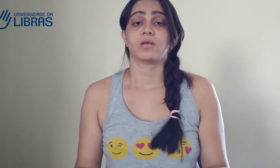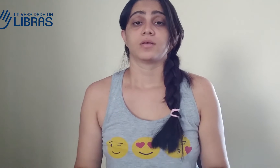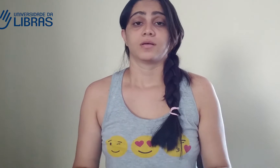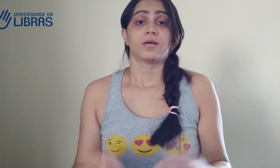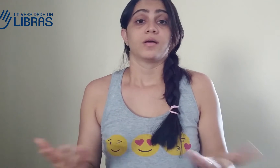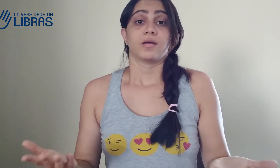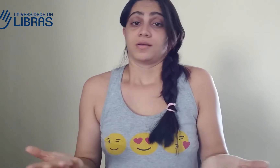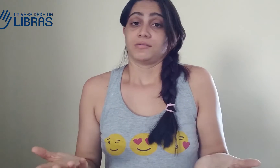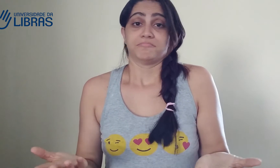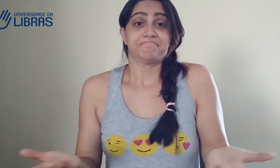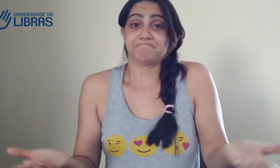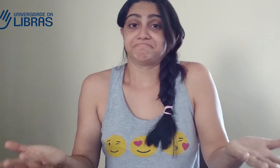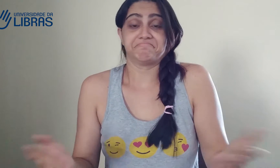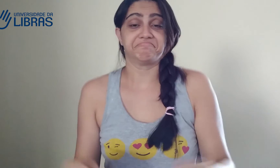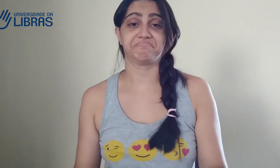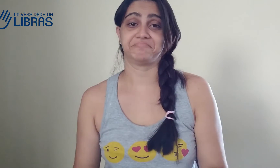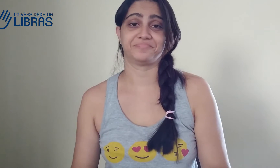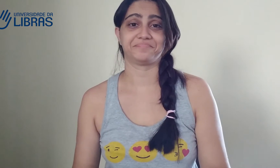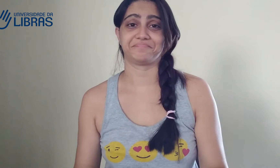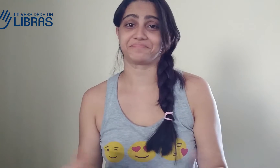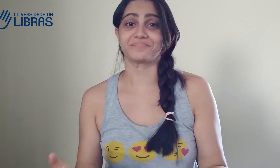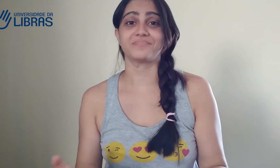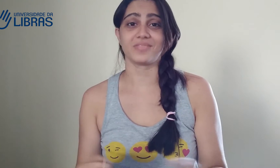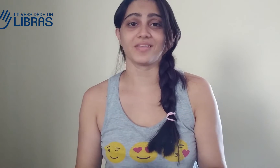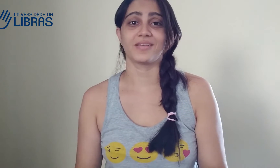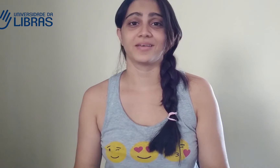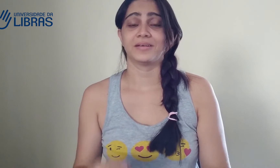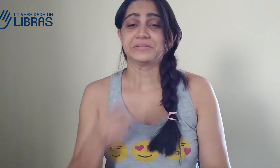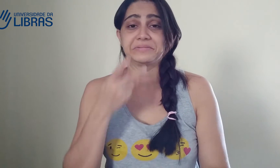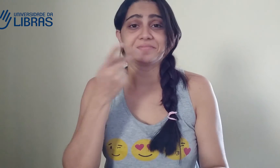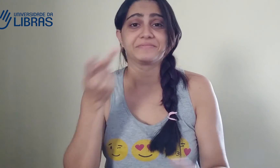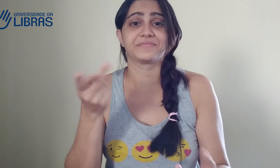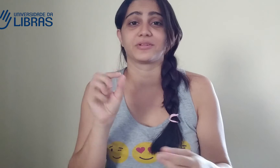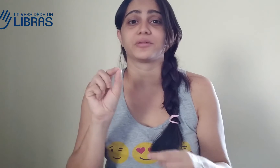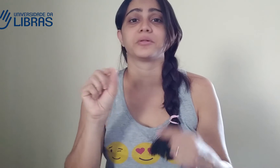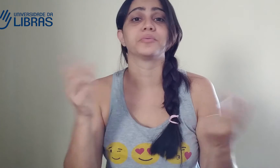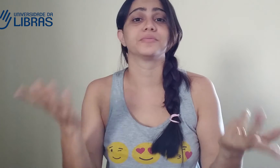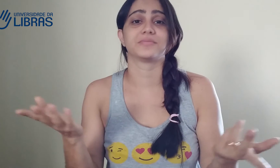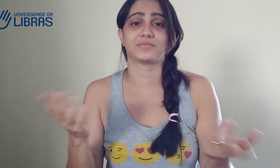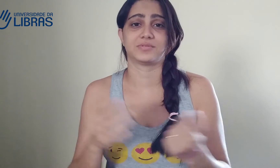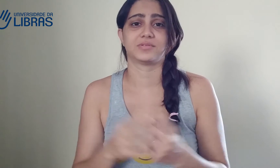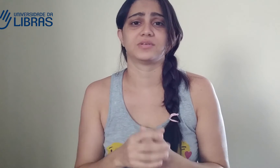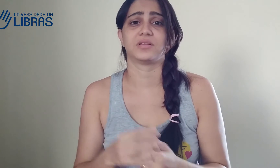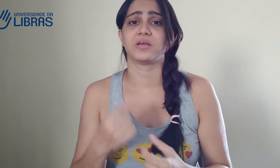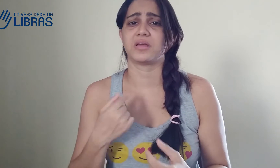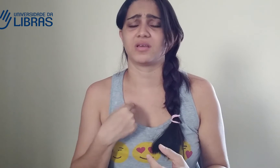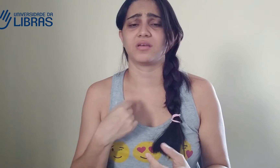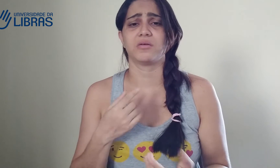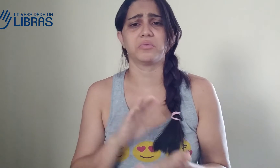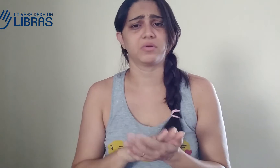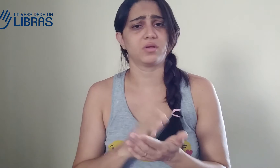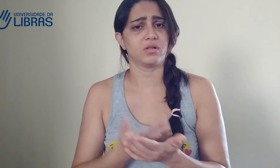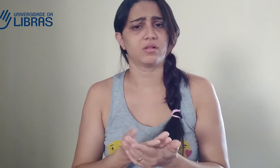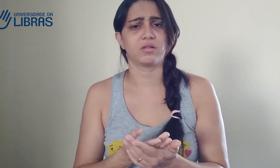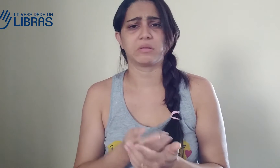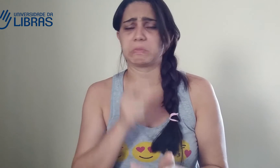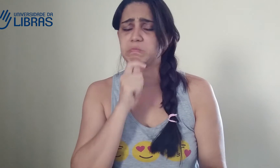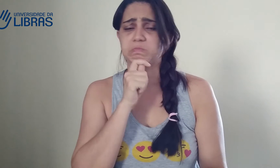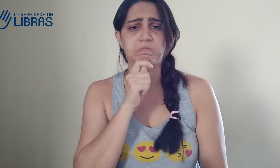Né? Eu sei que tem essa dificuldade. Mas, assim, eu não tenho nem palavras, assim, para falar,